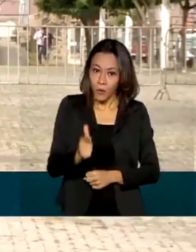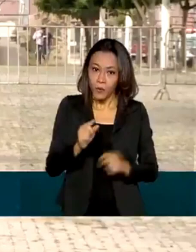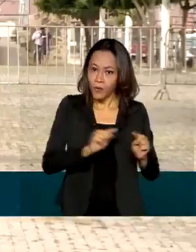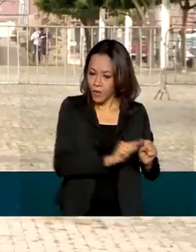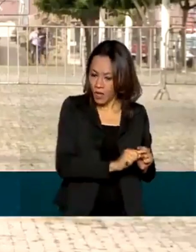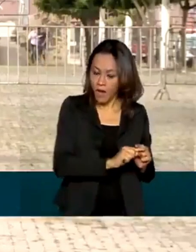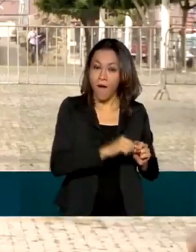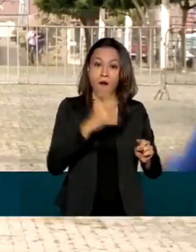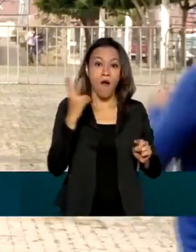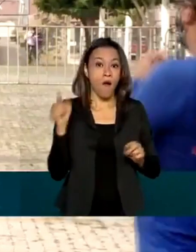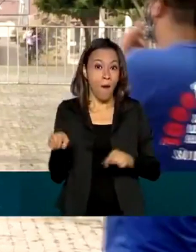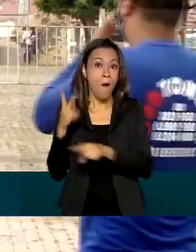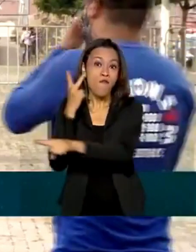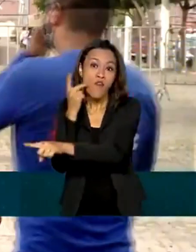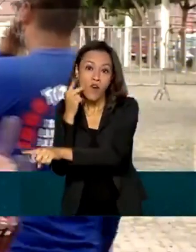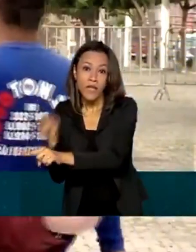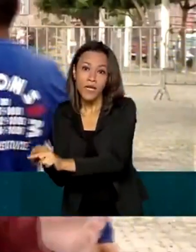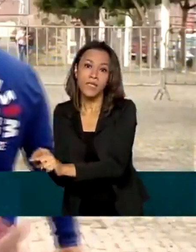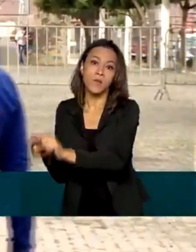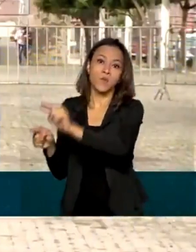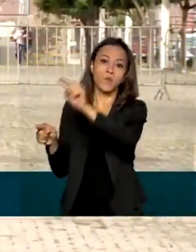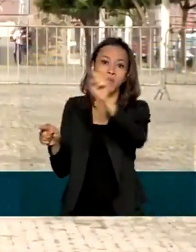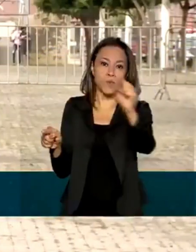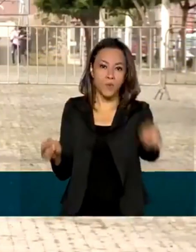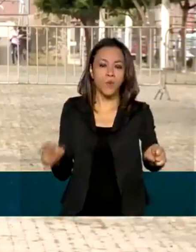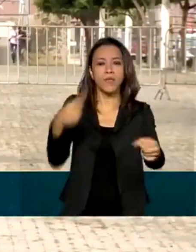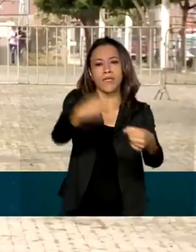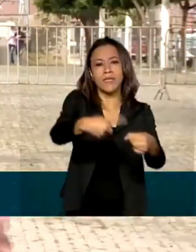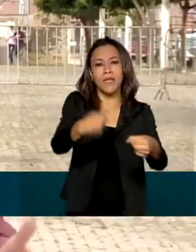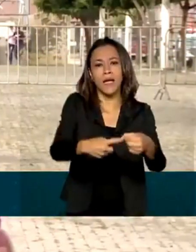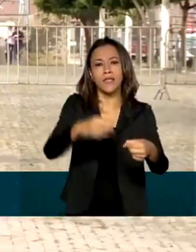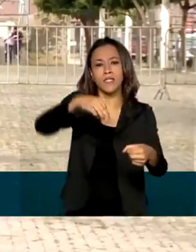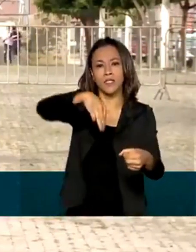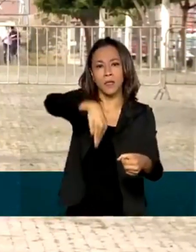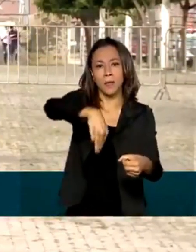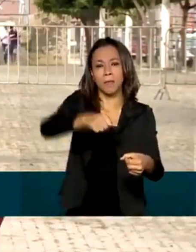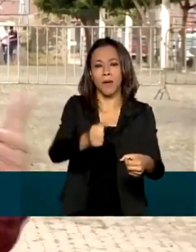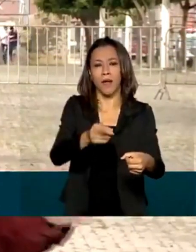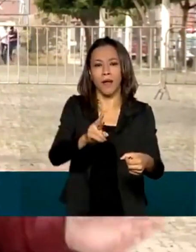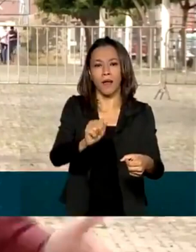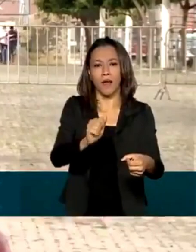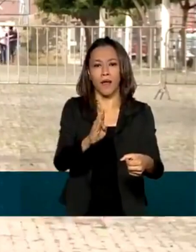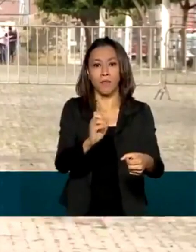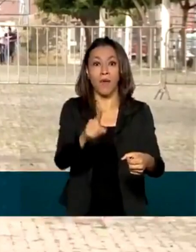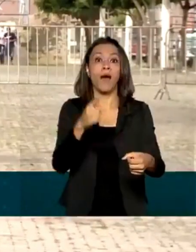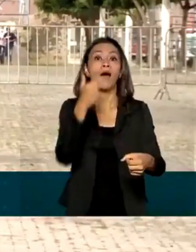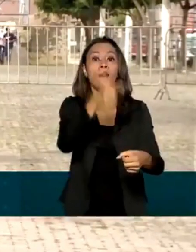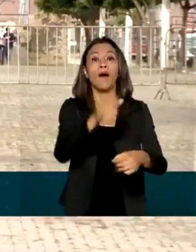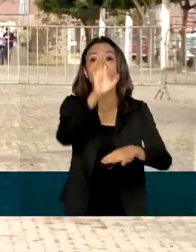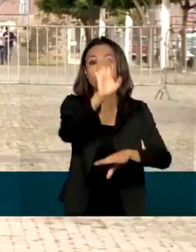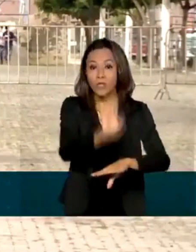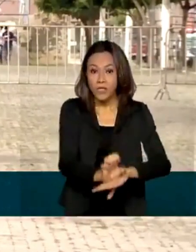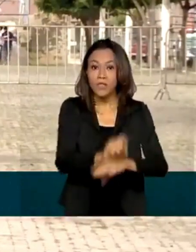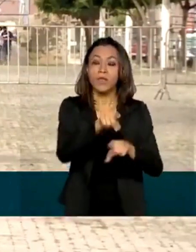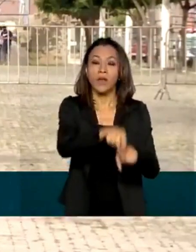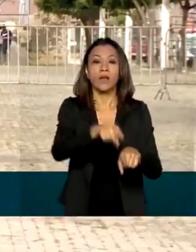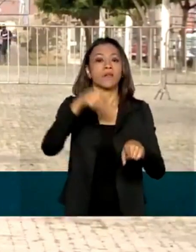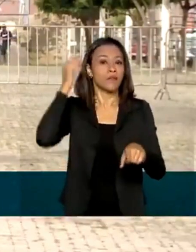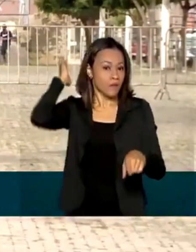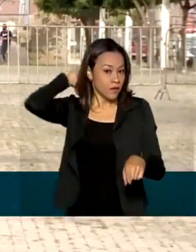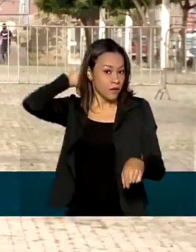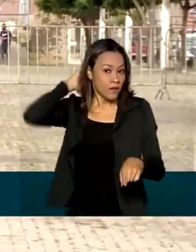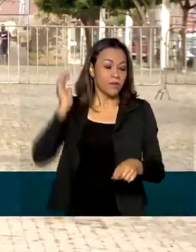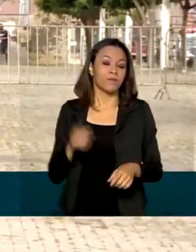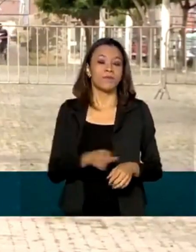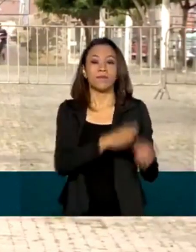Fortaleza a Marabá, no Pará. Aqui em Tianguá, por exemplo, será feita duplicação de pista, conclusão de viadutos. Serão